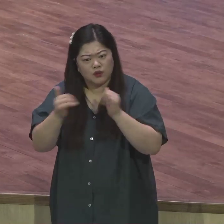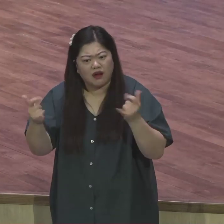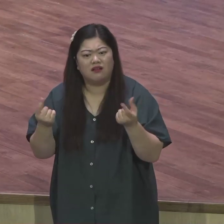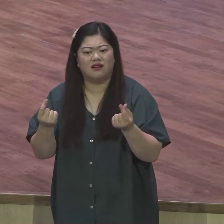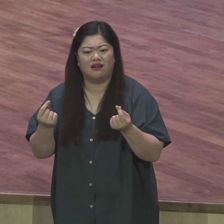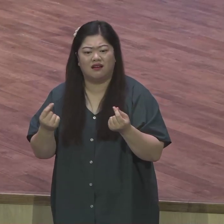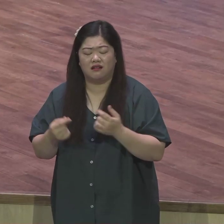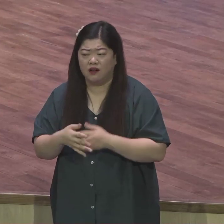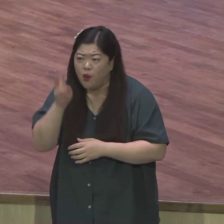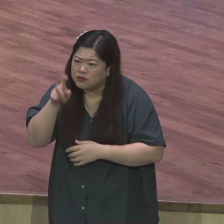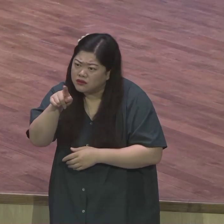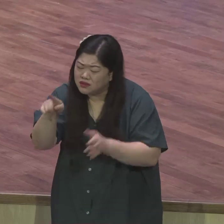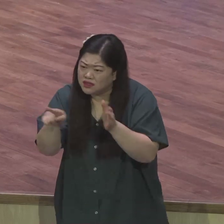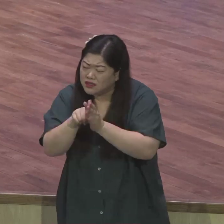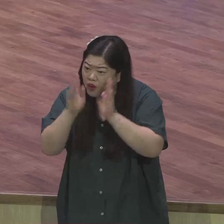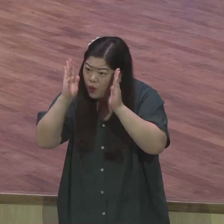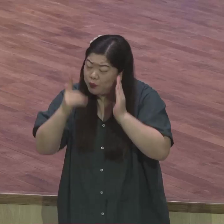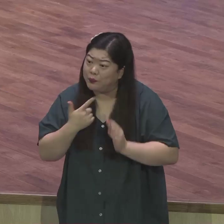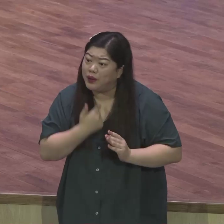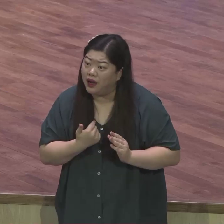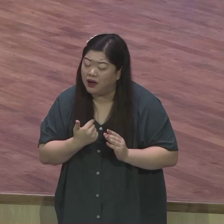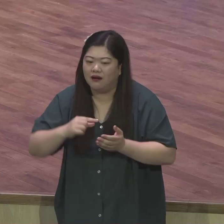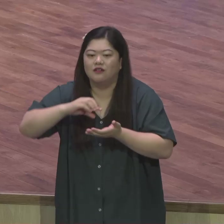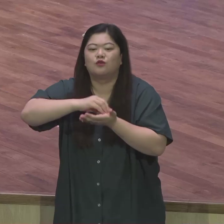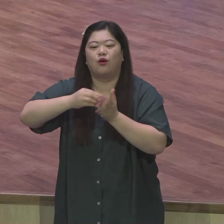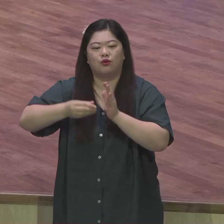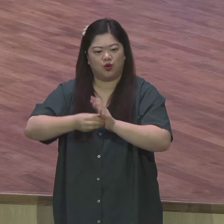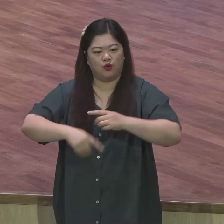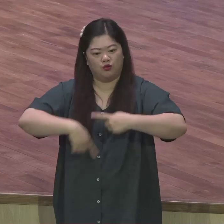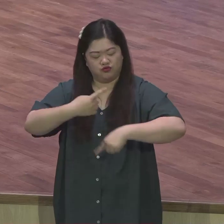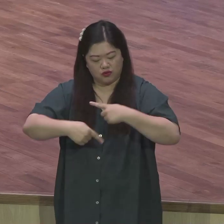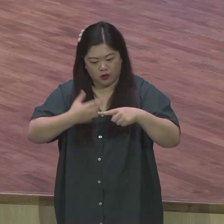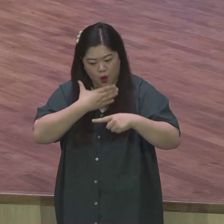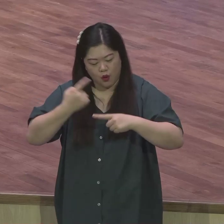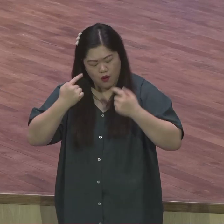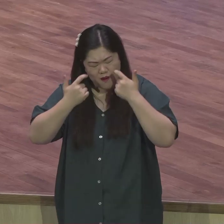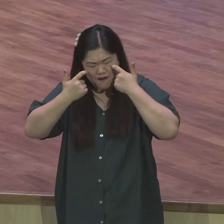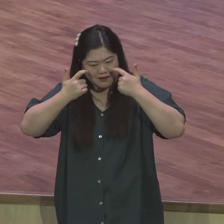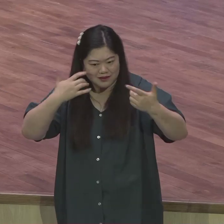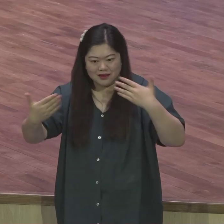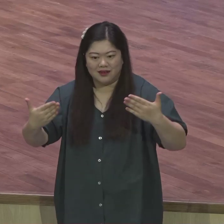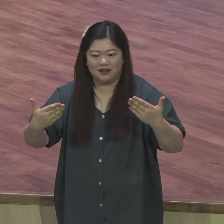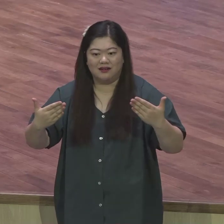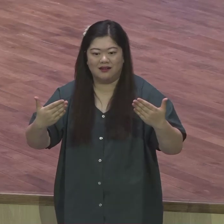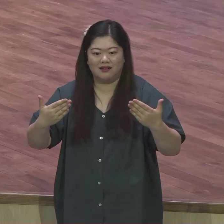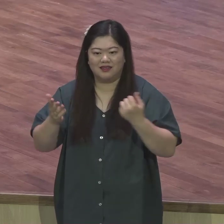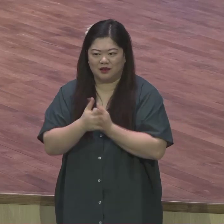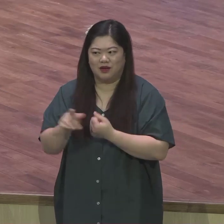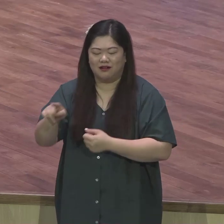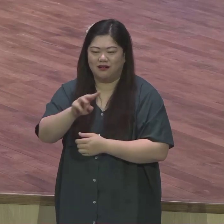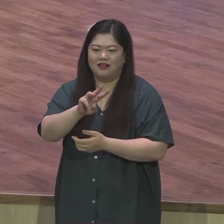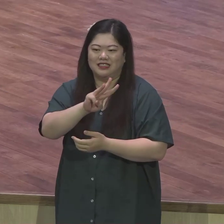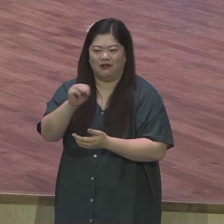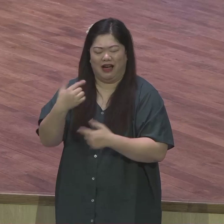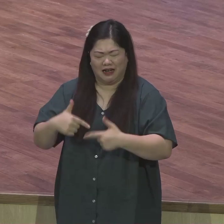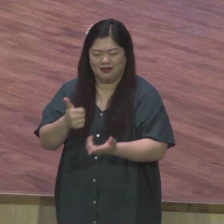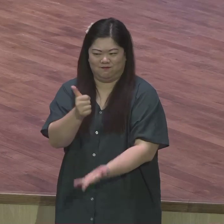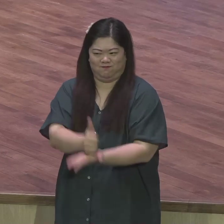그 정도로 그렇게 복음이 확실하기 때문에 여러분이 정말로 영적 김체성을